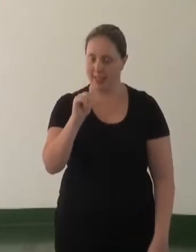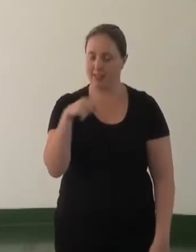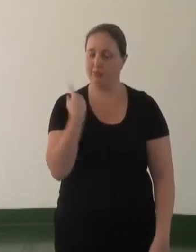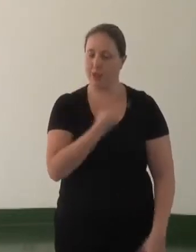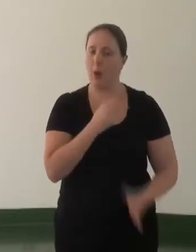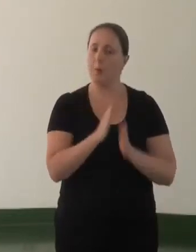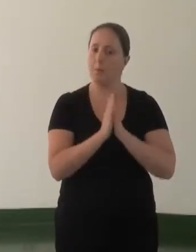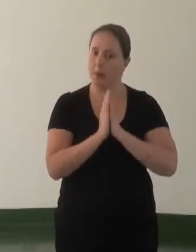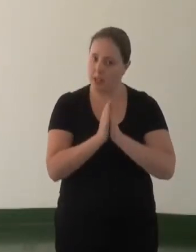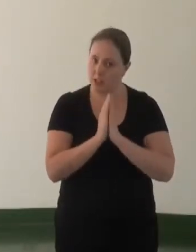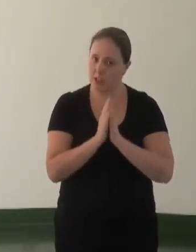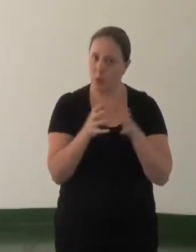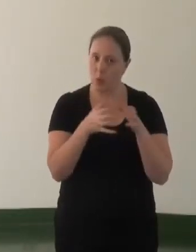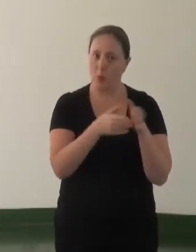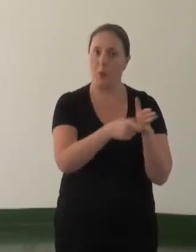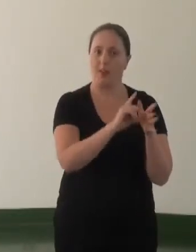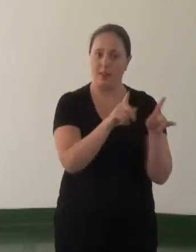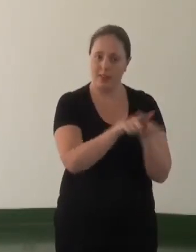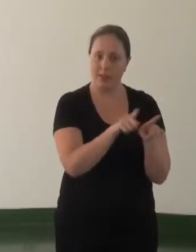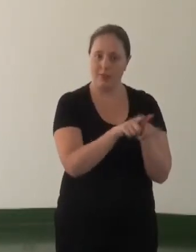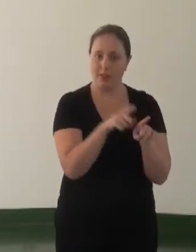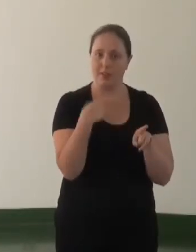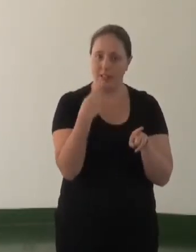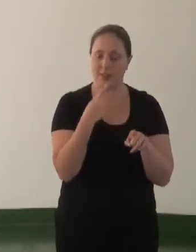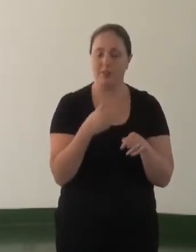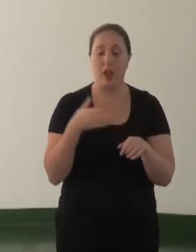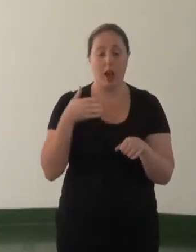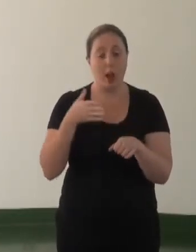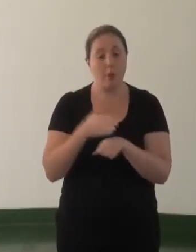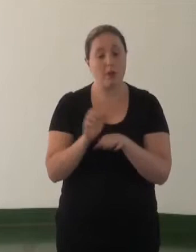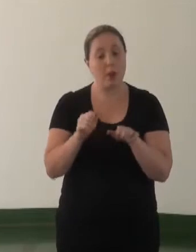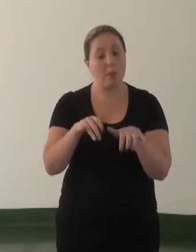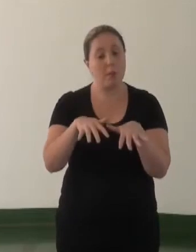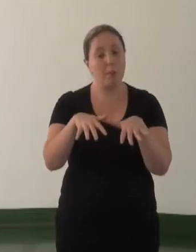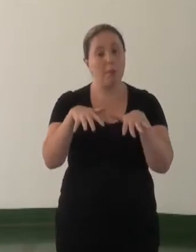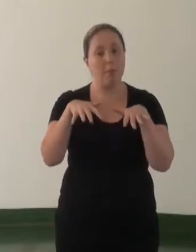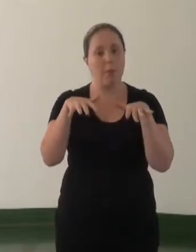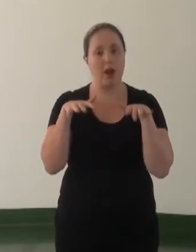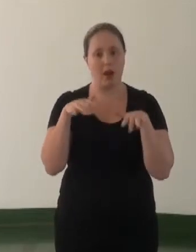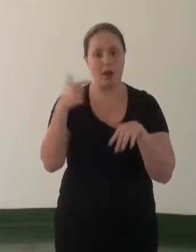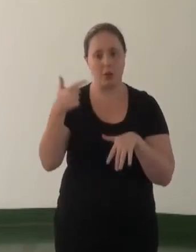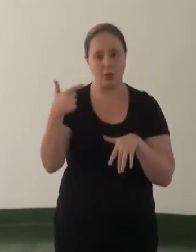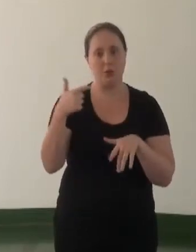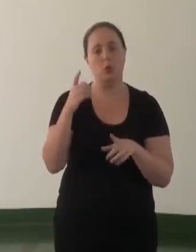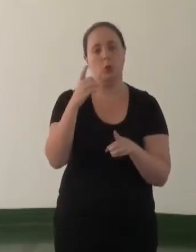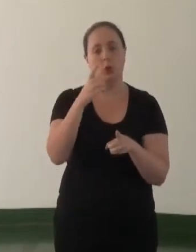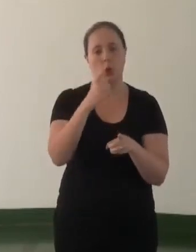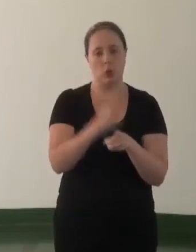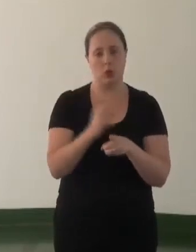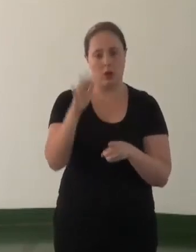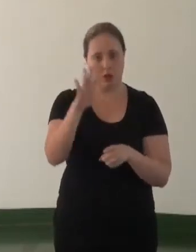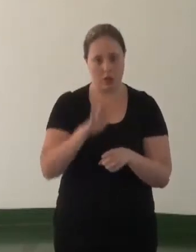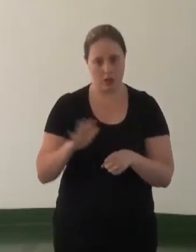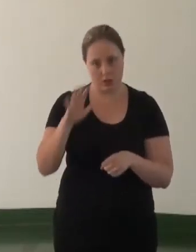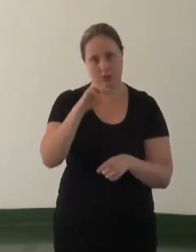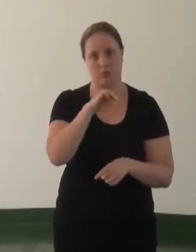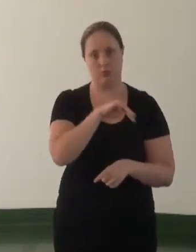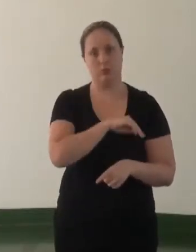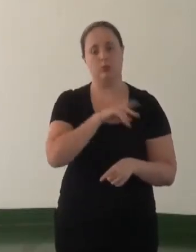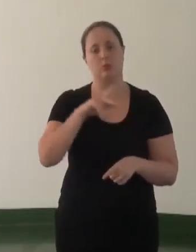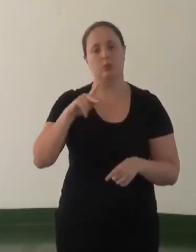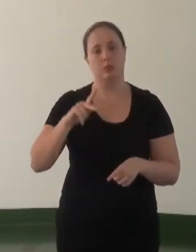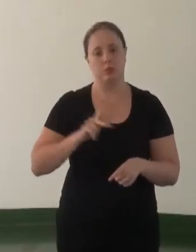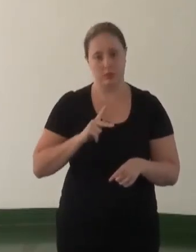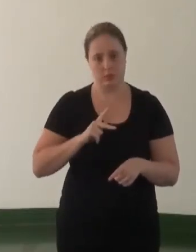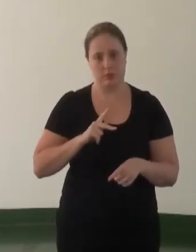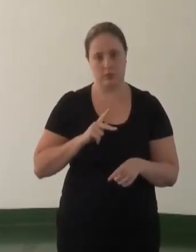que também o grupo anterior trouxe, aprovar em plenária, nesse segundo encontro nacional do Ministério